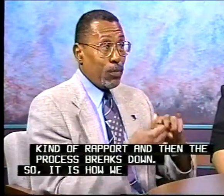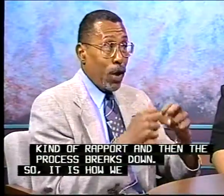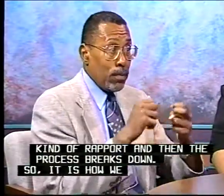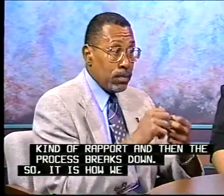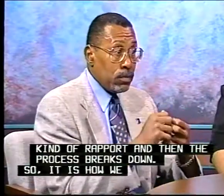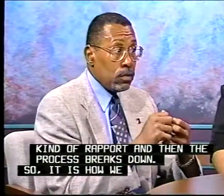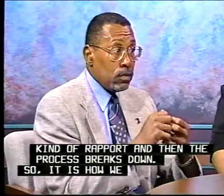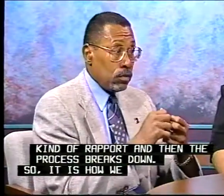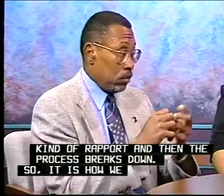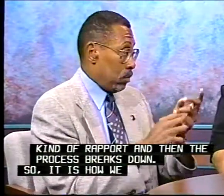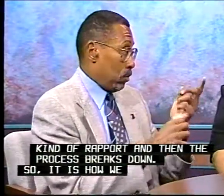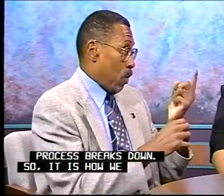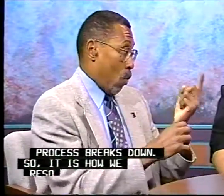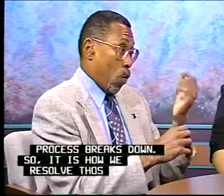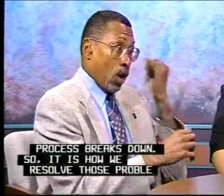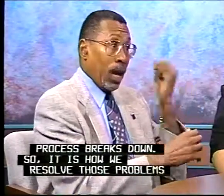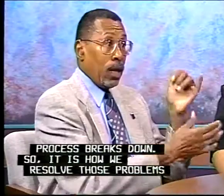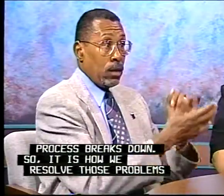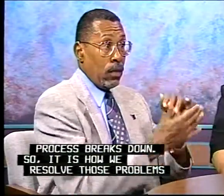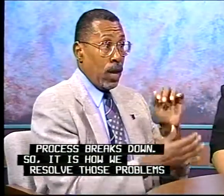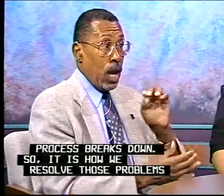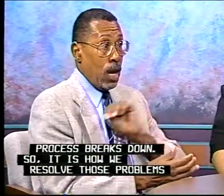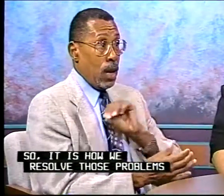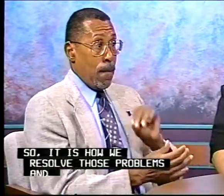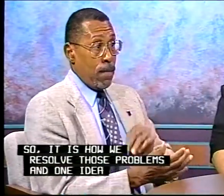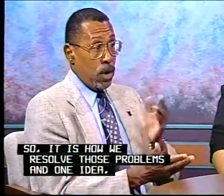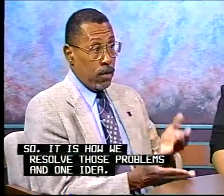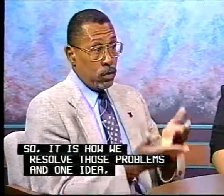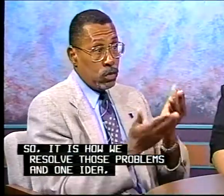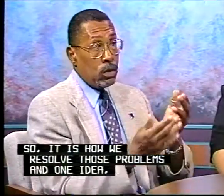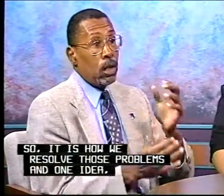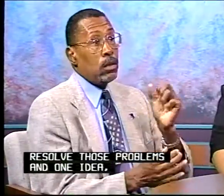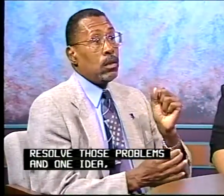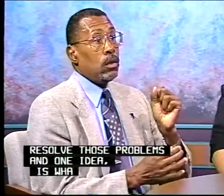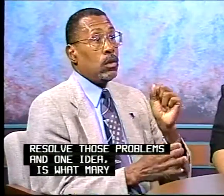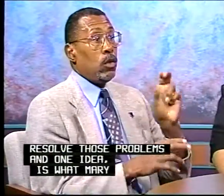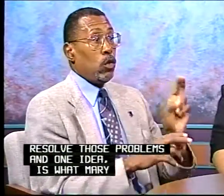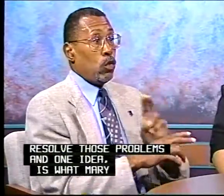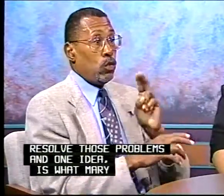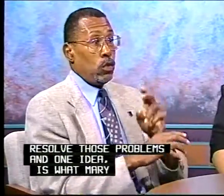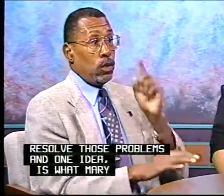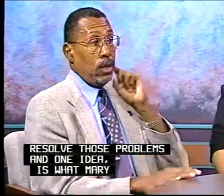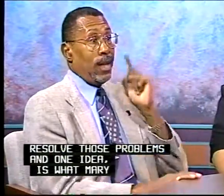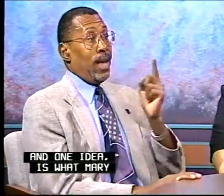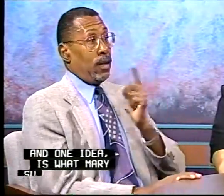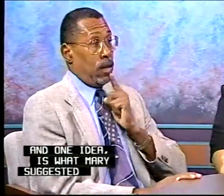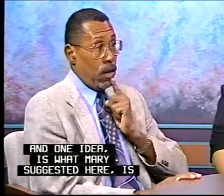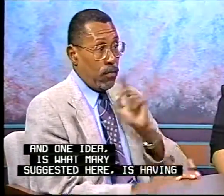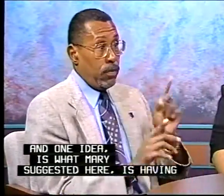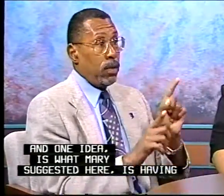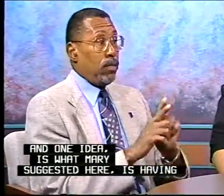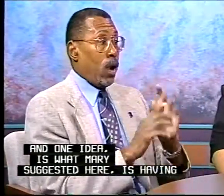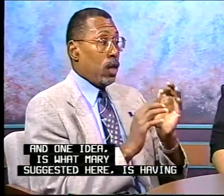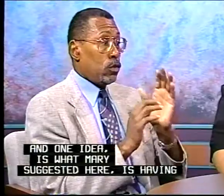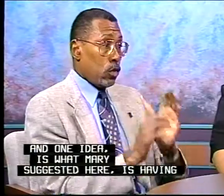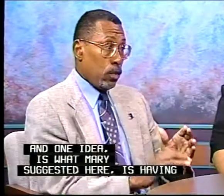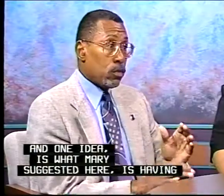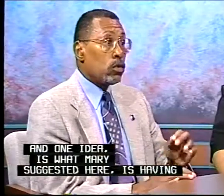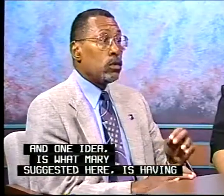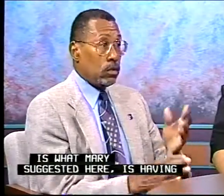So it's how do we resolve those problems and one idea is that what Mary suggested here is having deaf